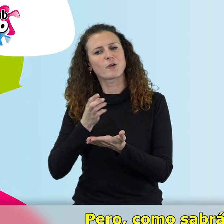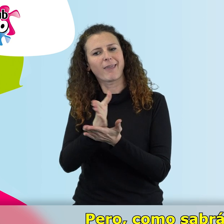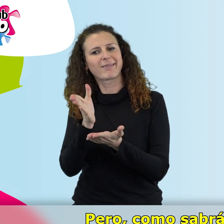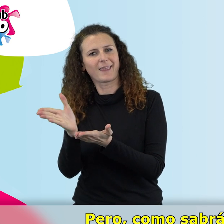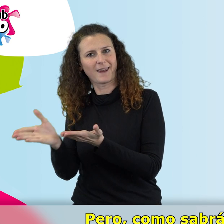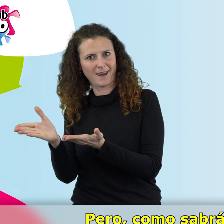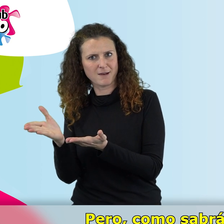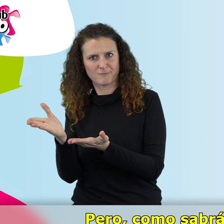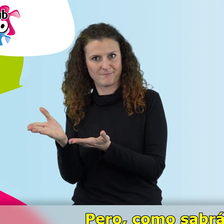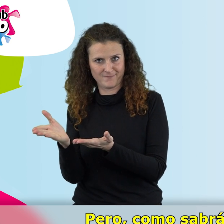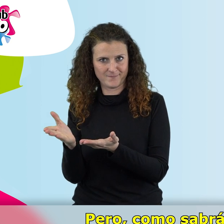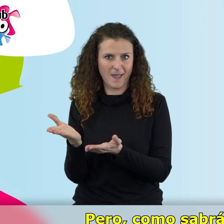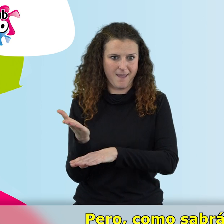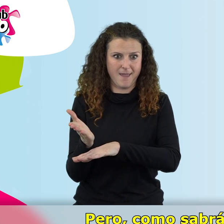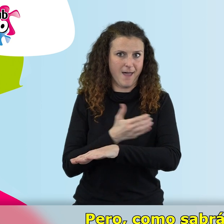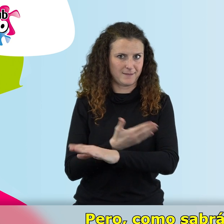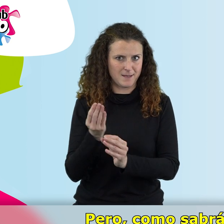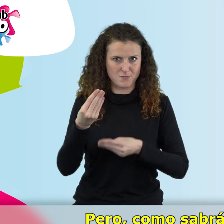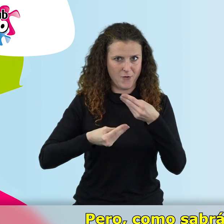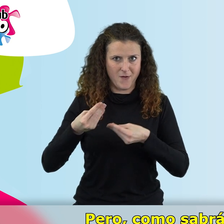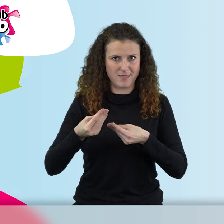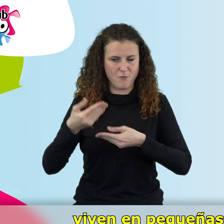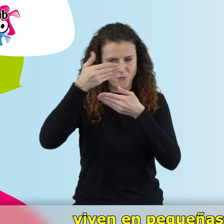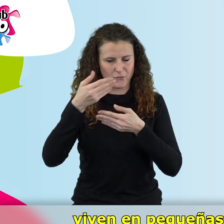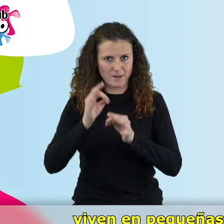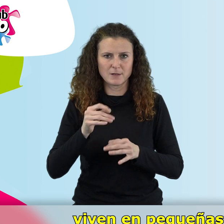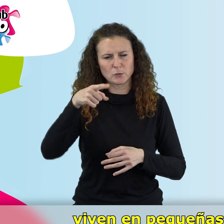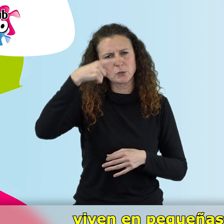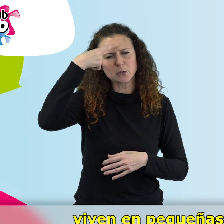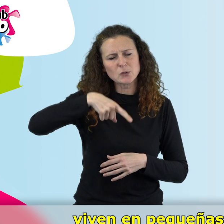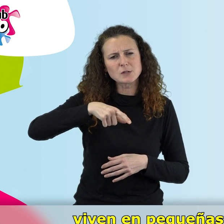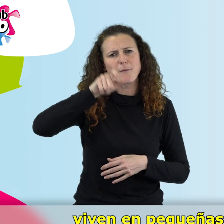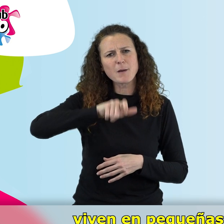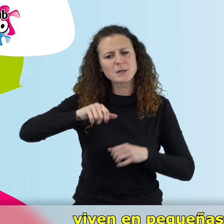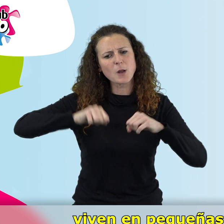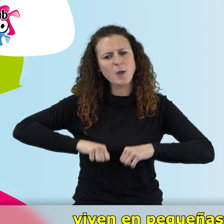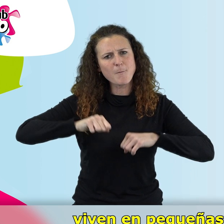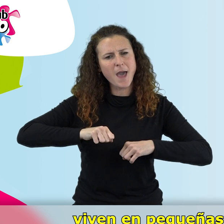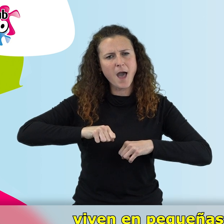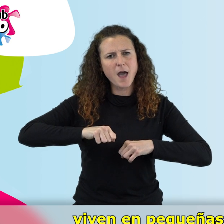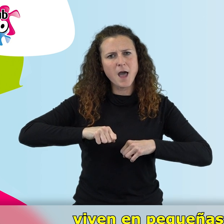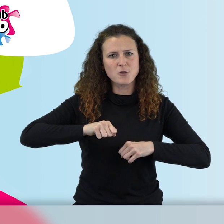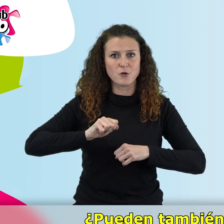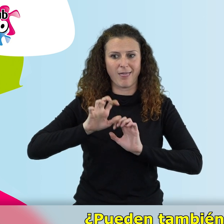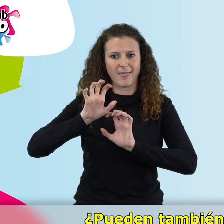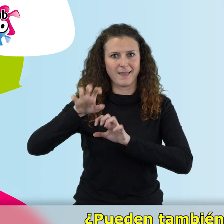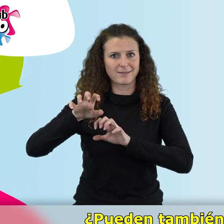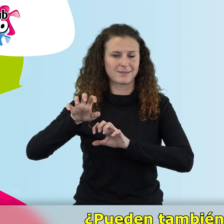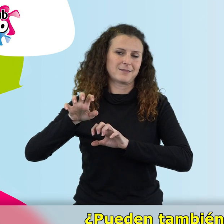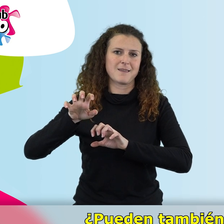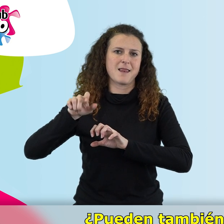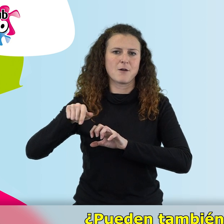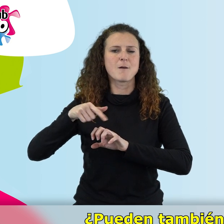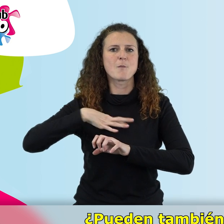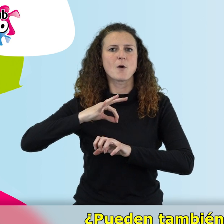sabrás, Manolo, muchas personas en Castilla y León viven en pequeñas localidades del mundo rural. ¿Pueden